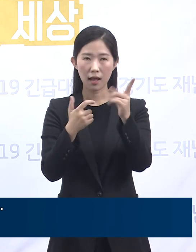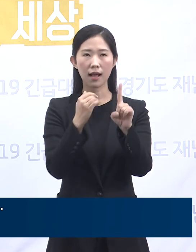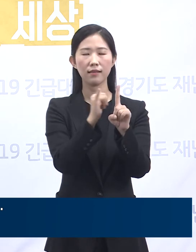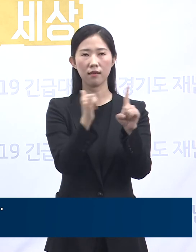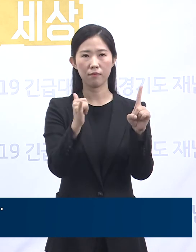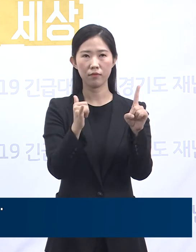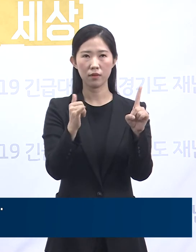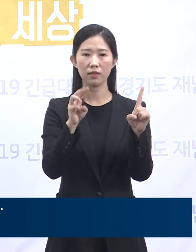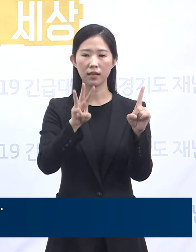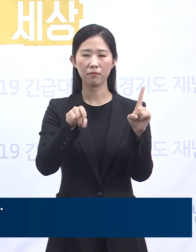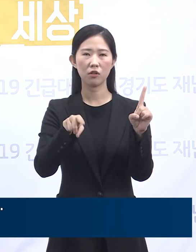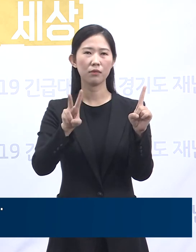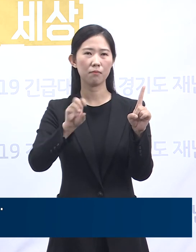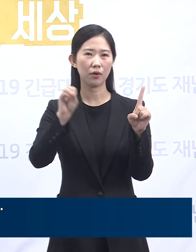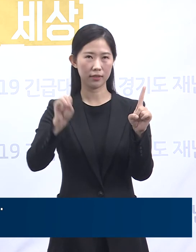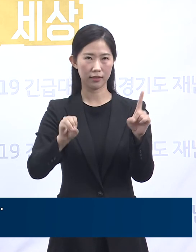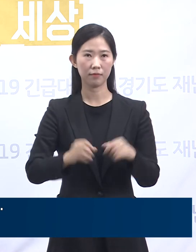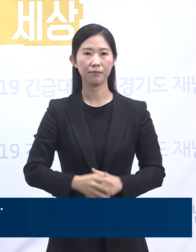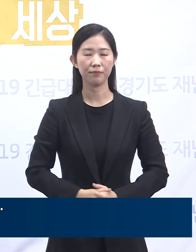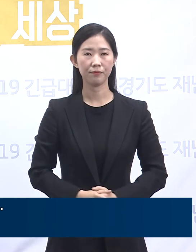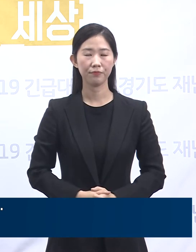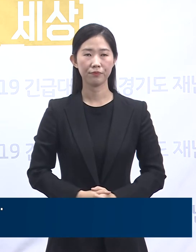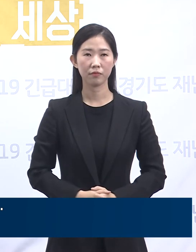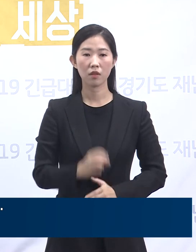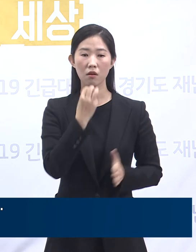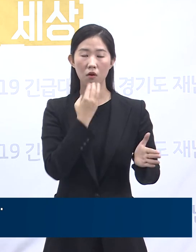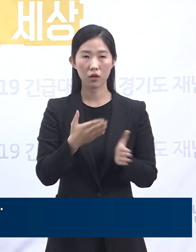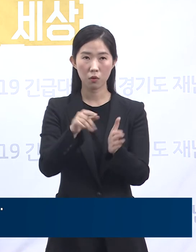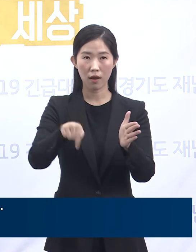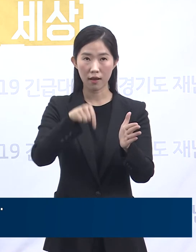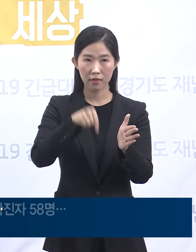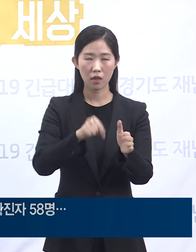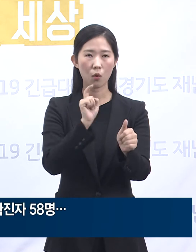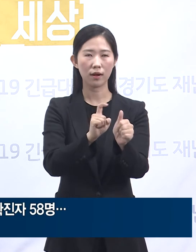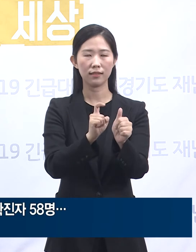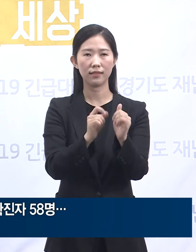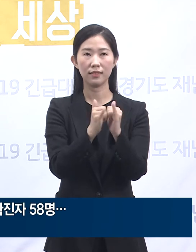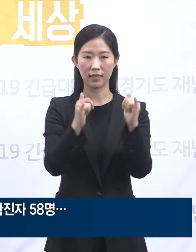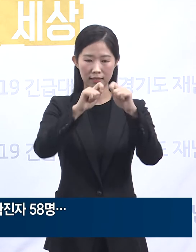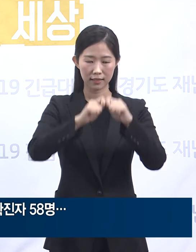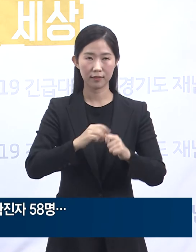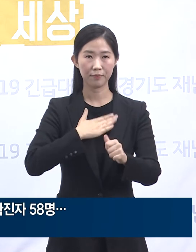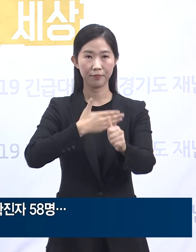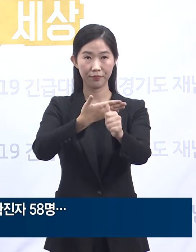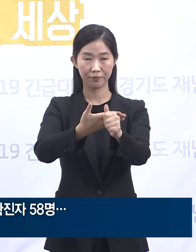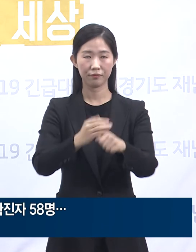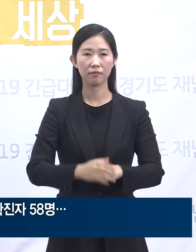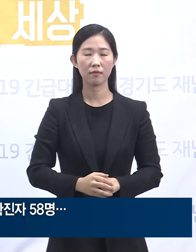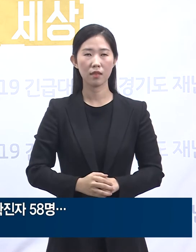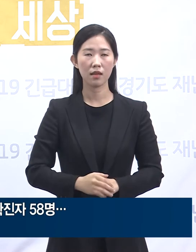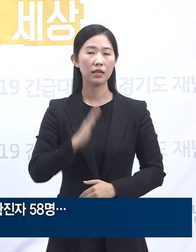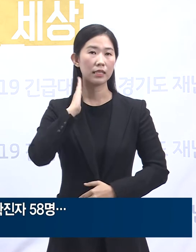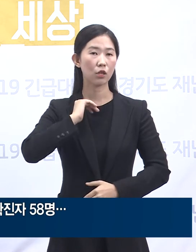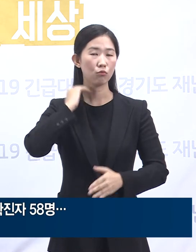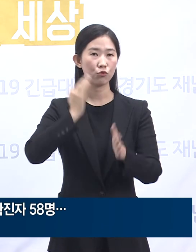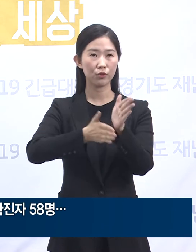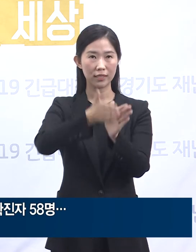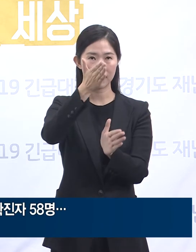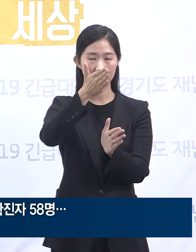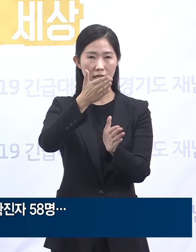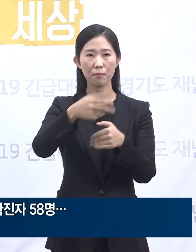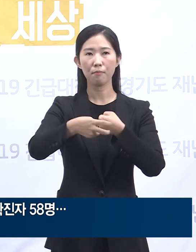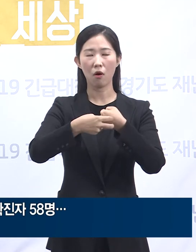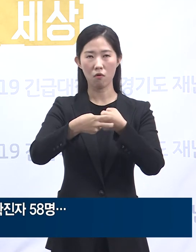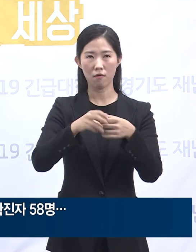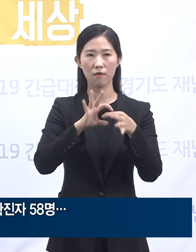%를 차지합니다. 도내 주요 확진 상황에 대해 말씀드리겠습니다. 먼저 의정부시 마스터플러스 재활병원